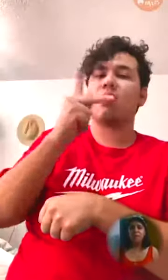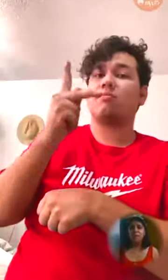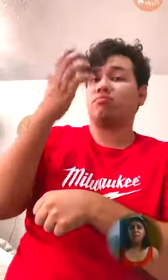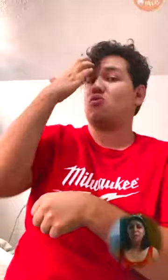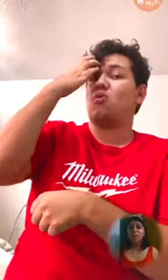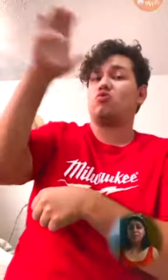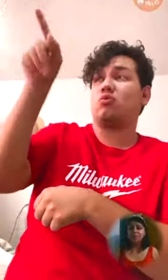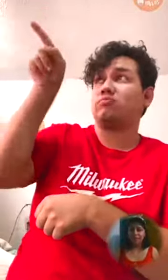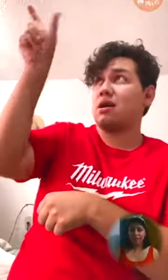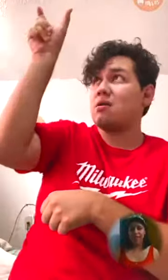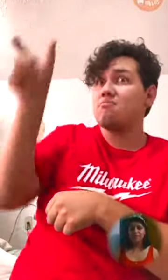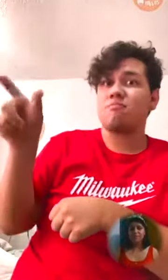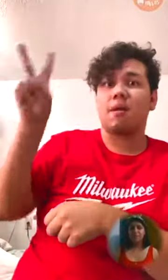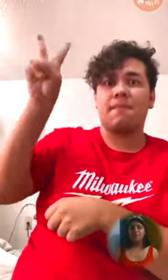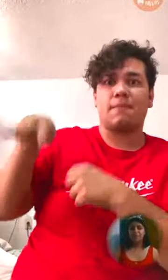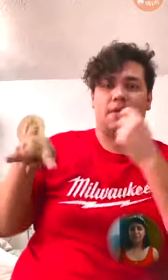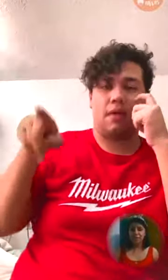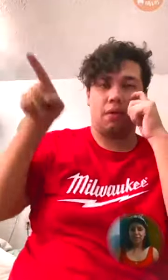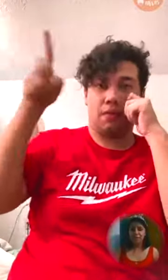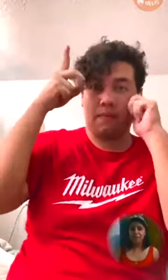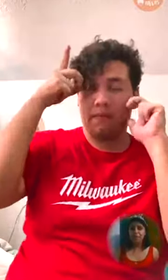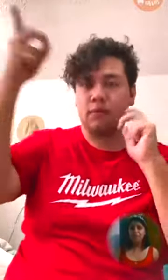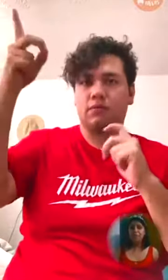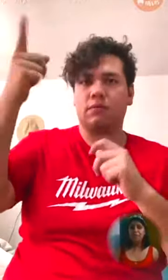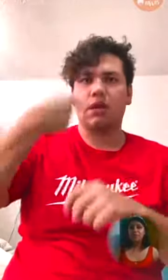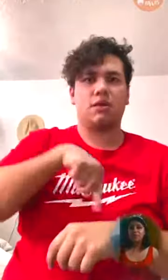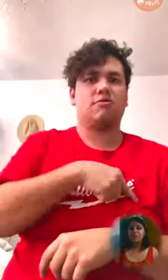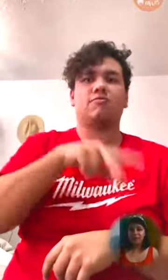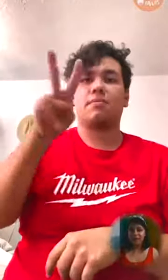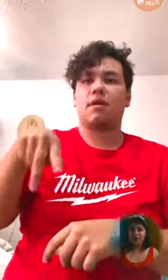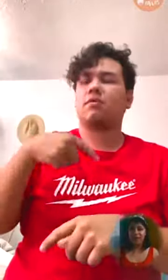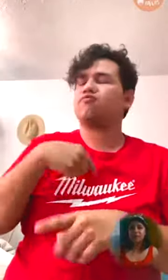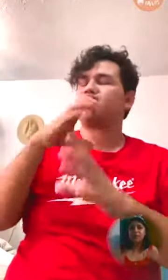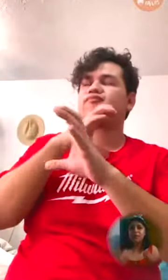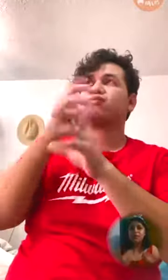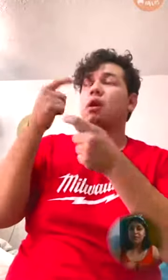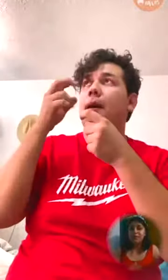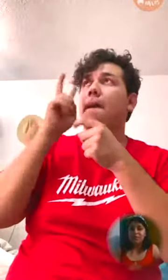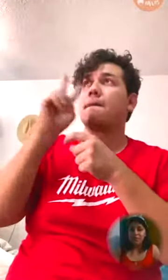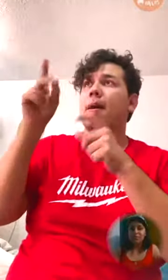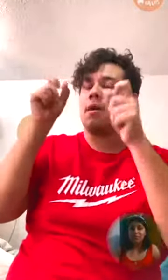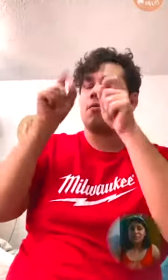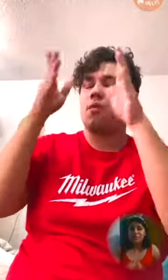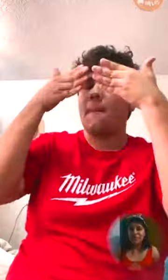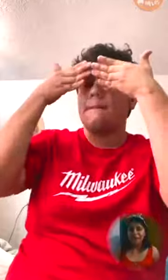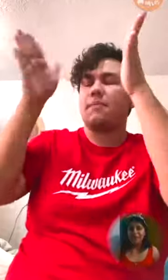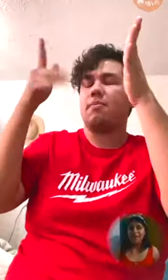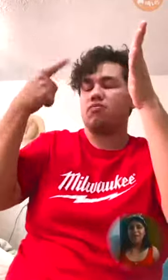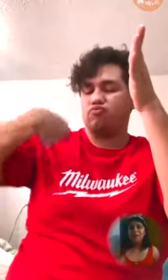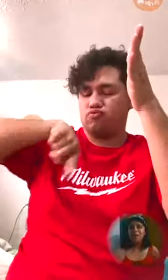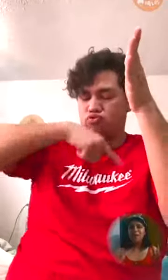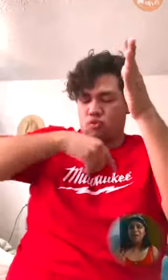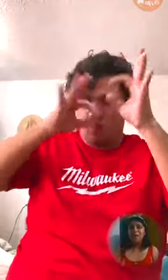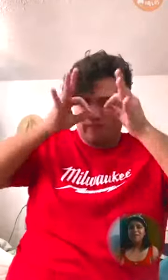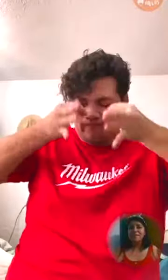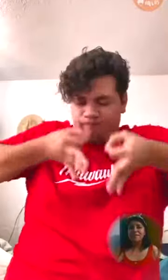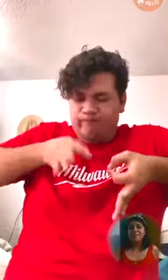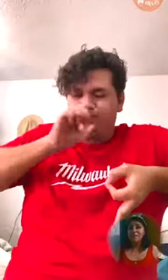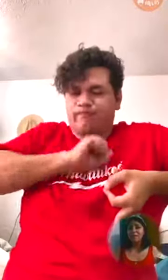por no conocer al Dios verdadero, y por no darnos cuenta de lo que en nosotros está mal, para poder llevar una